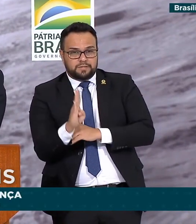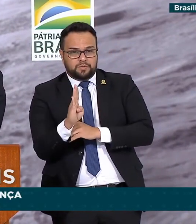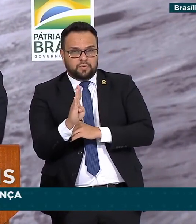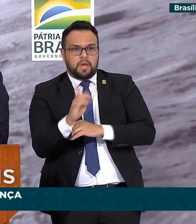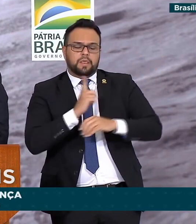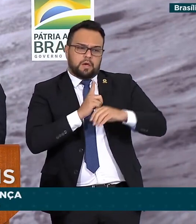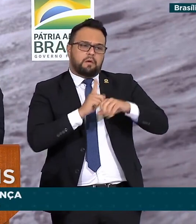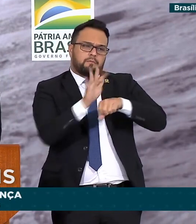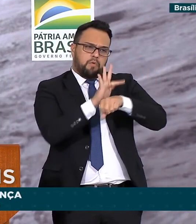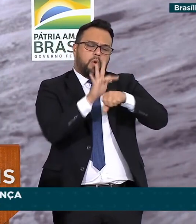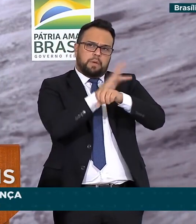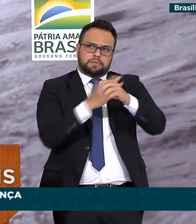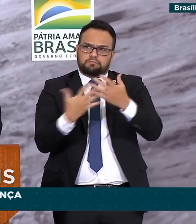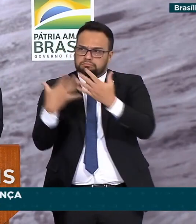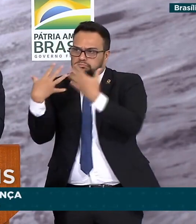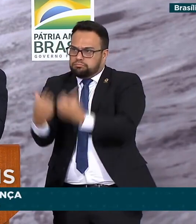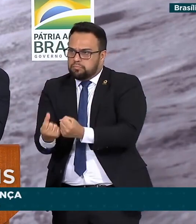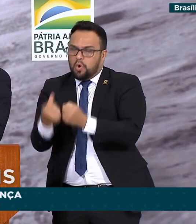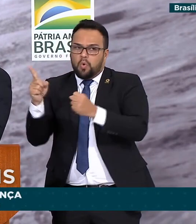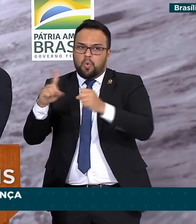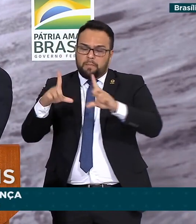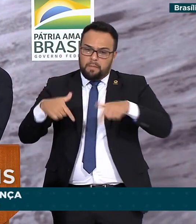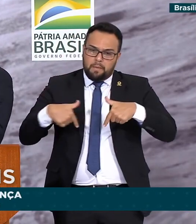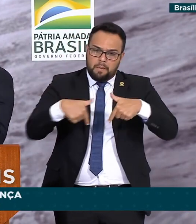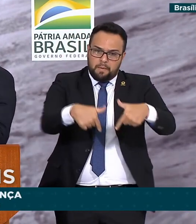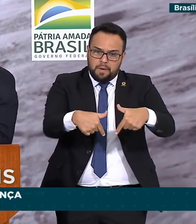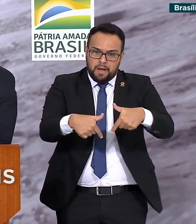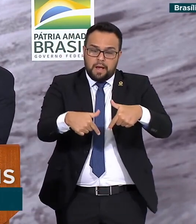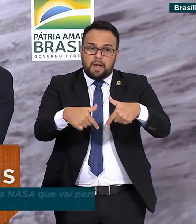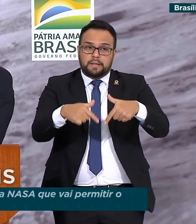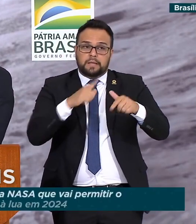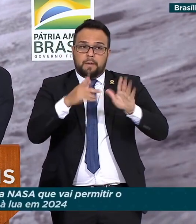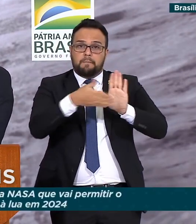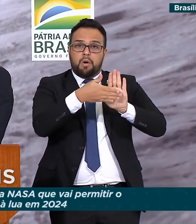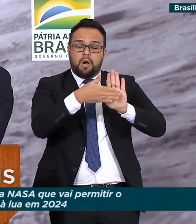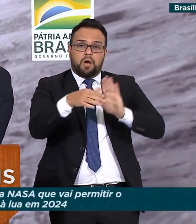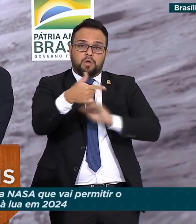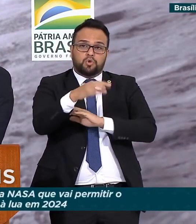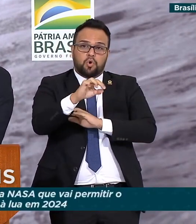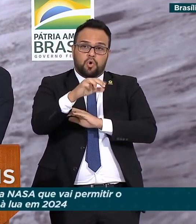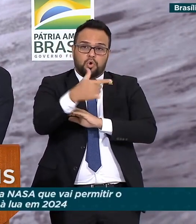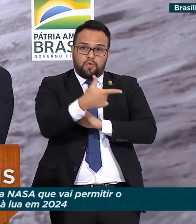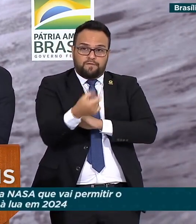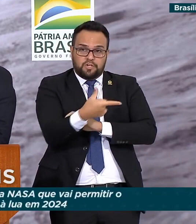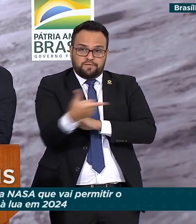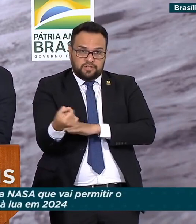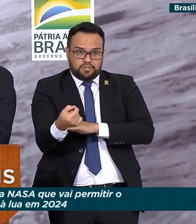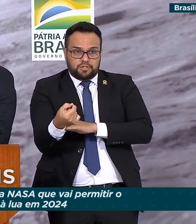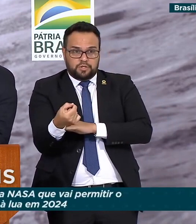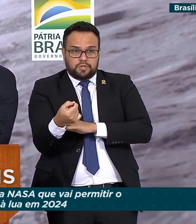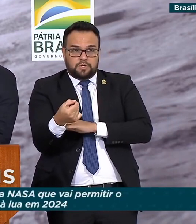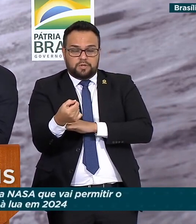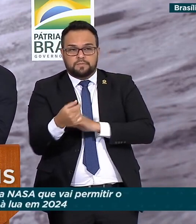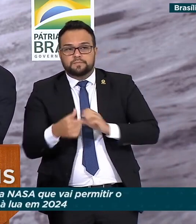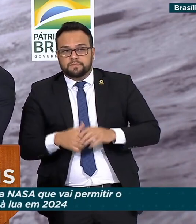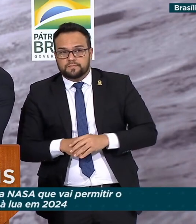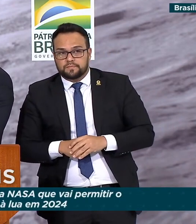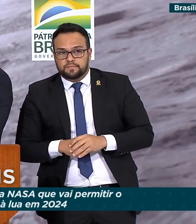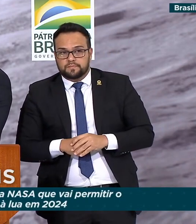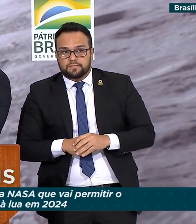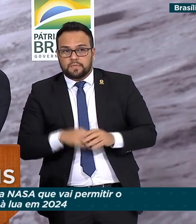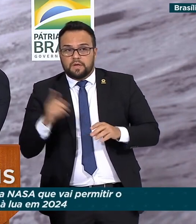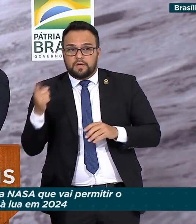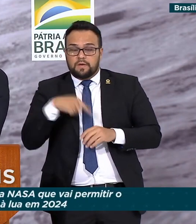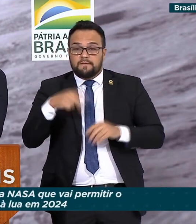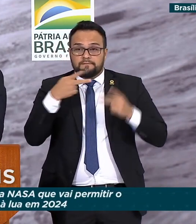aderir-se a essa iniciativa vem em outubro de 2020, quando aqui tivemos então a visita à Brasília do então Conselheiro de